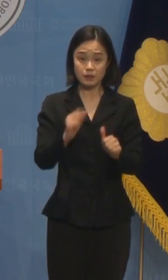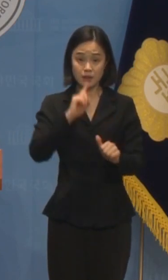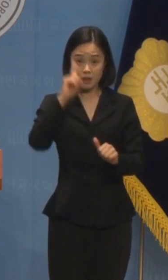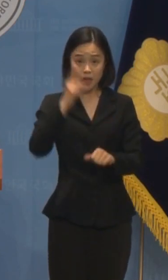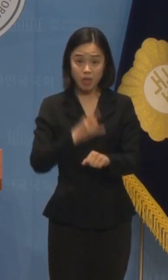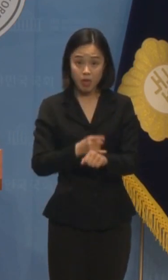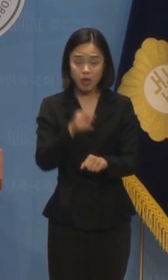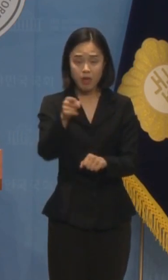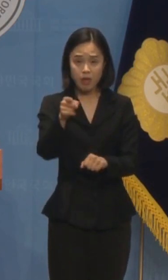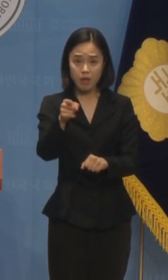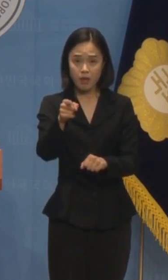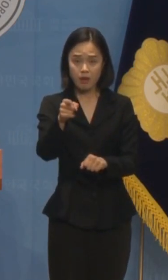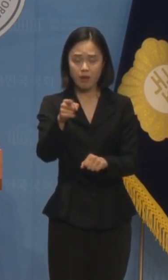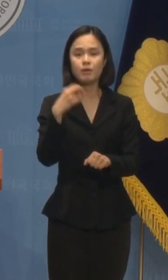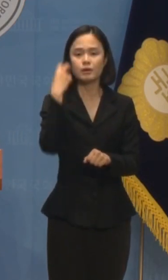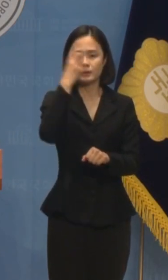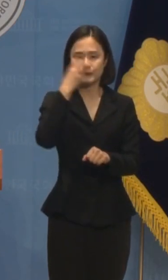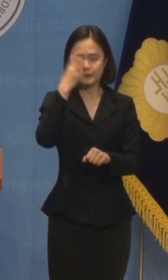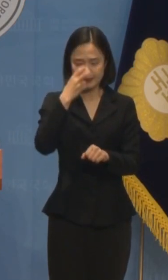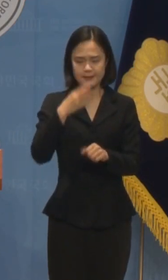기소를 감행해 왔습니다.